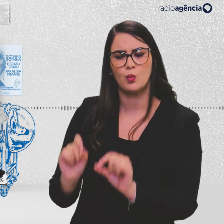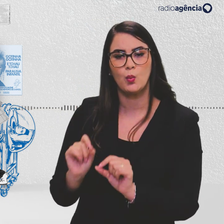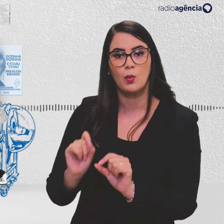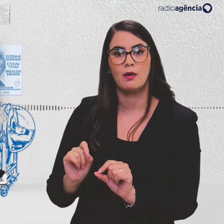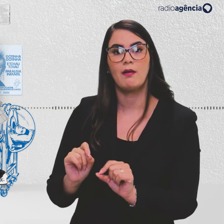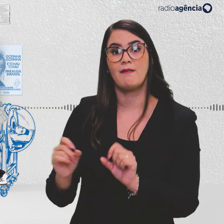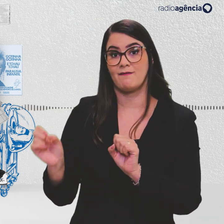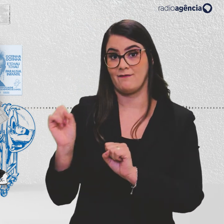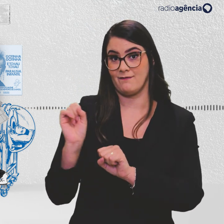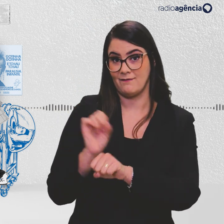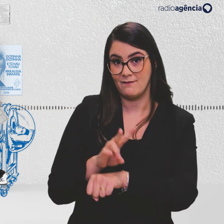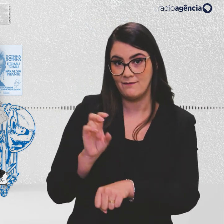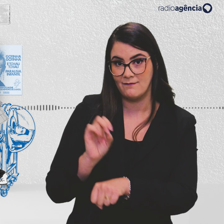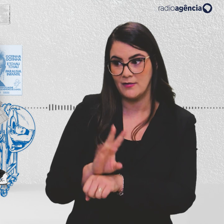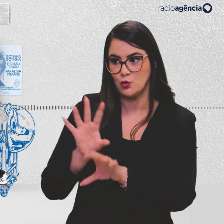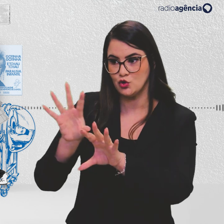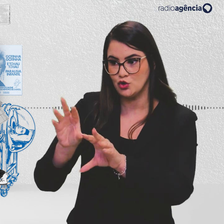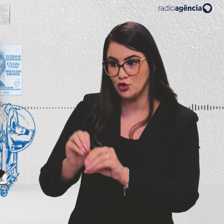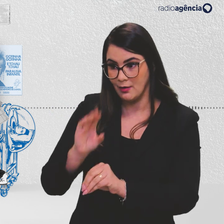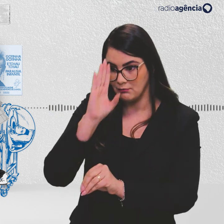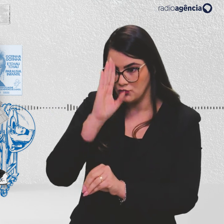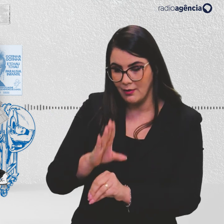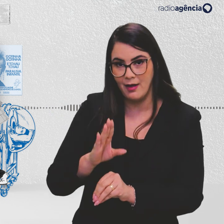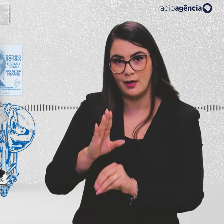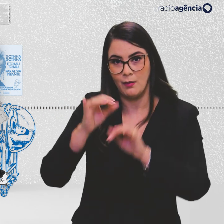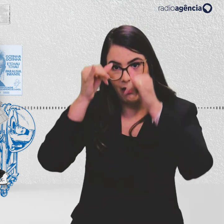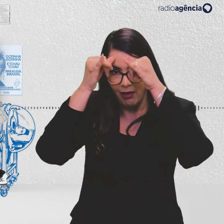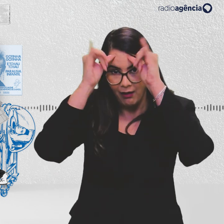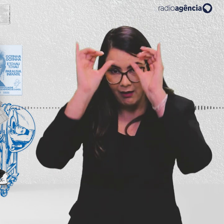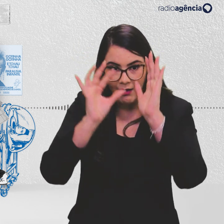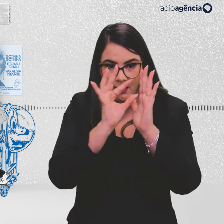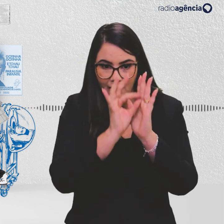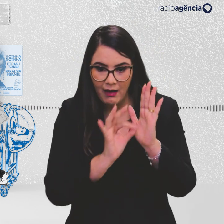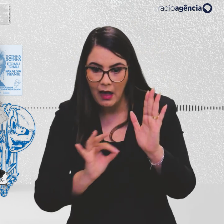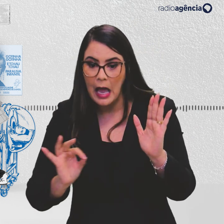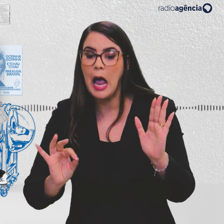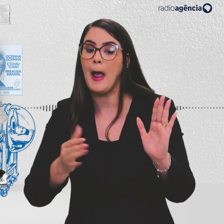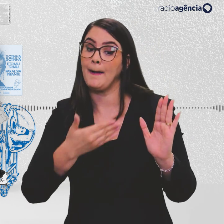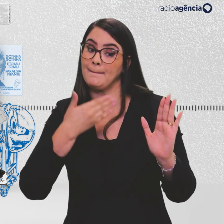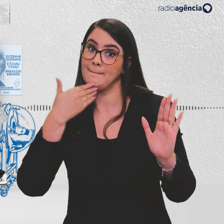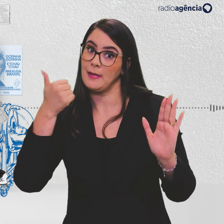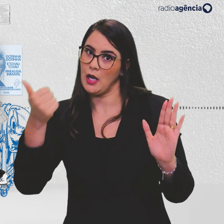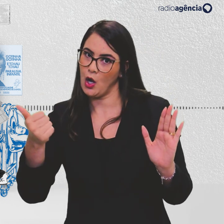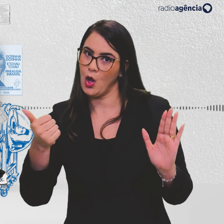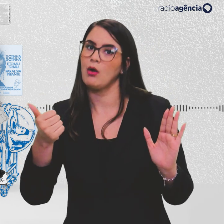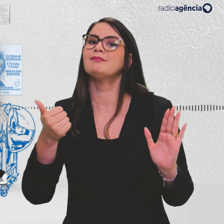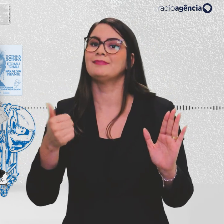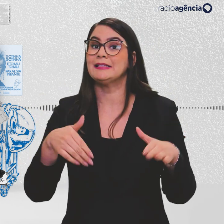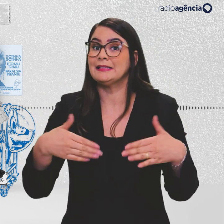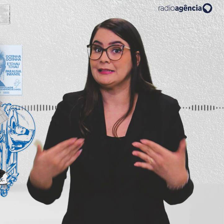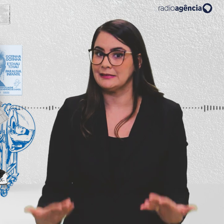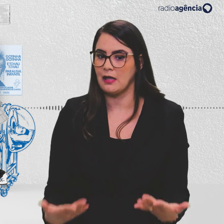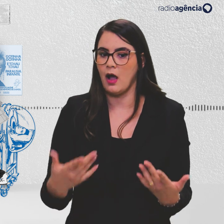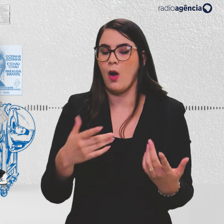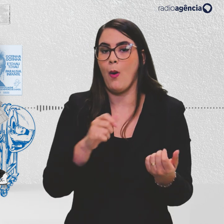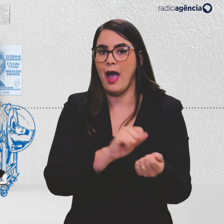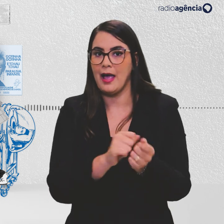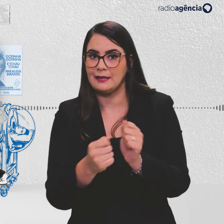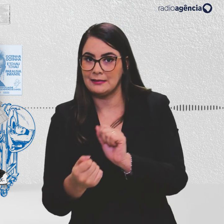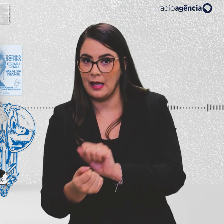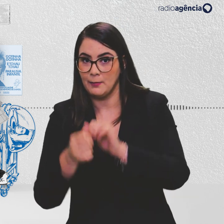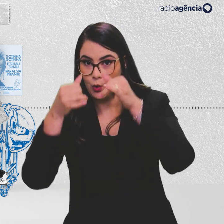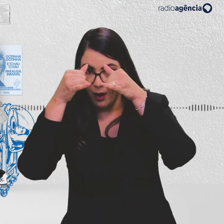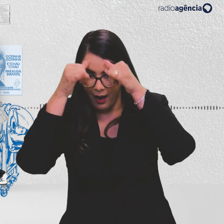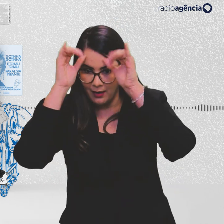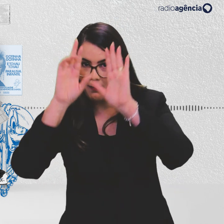aplicação do vírus, retirado diretamente de um vitelo bovino, era mais eficaz. Então, a vacina de origem animal se